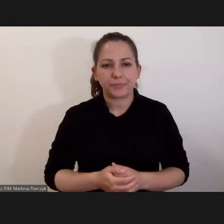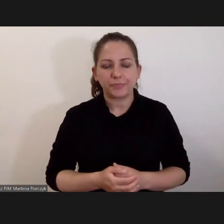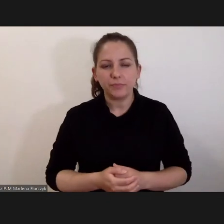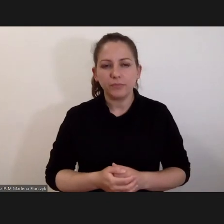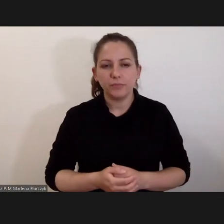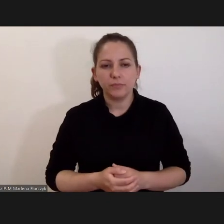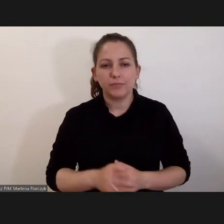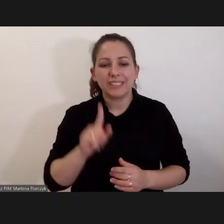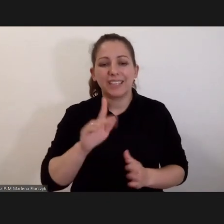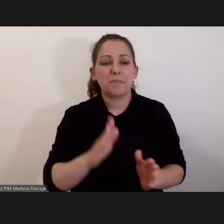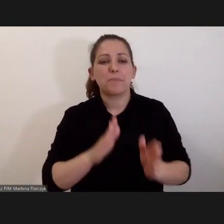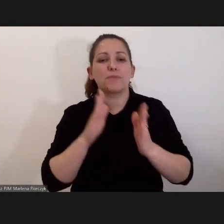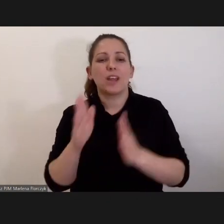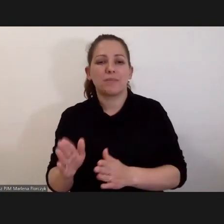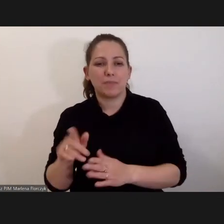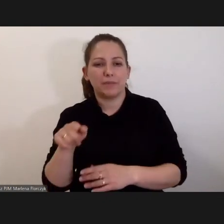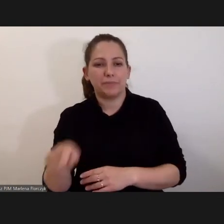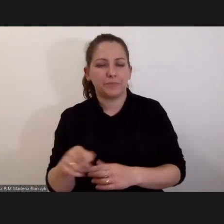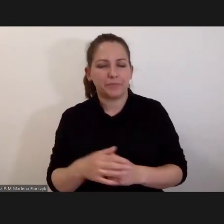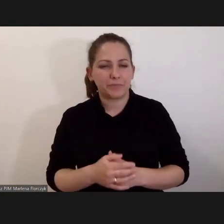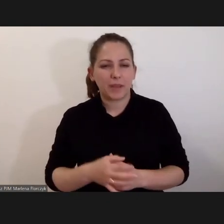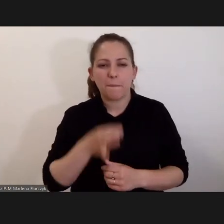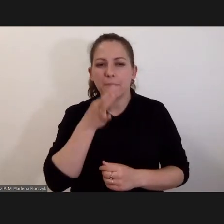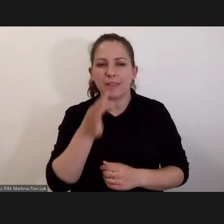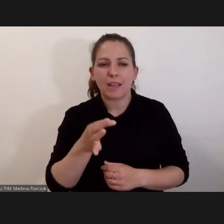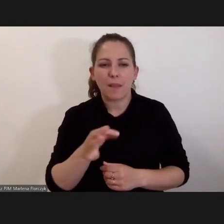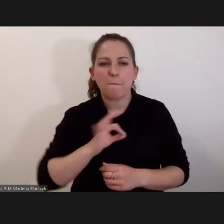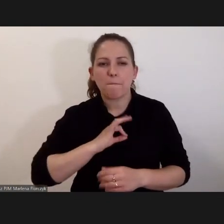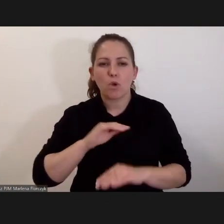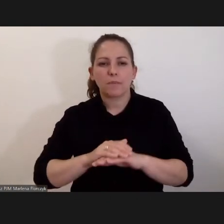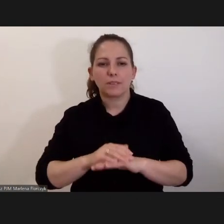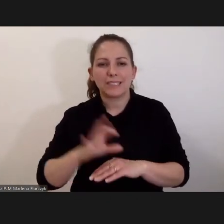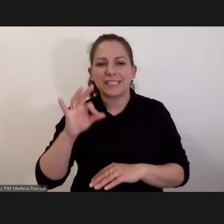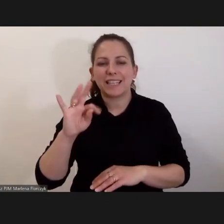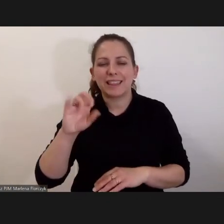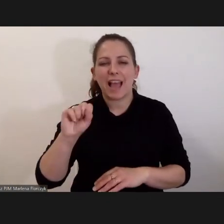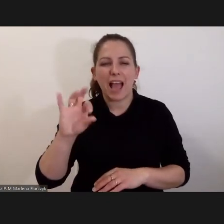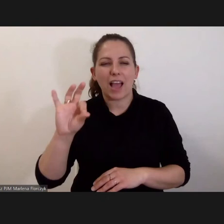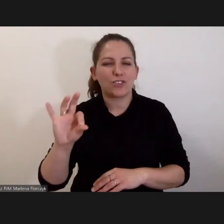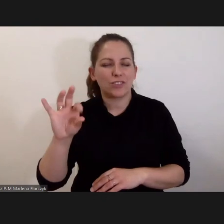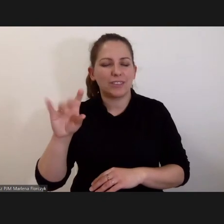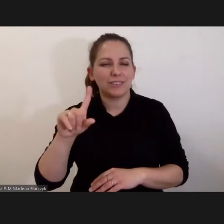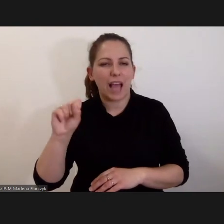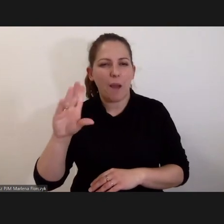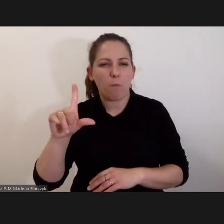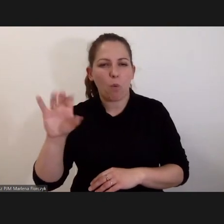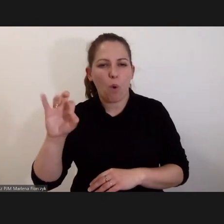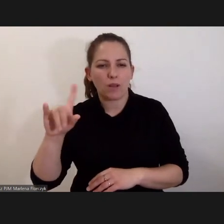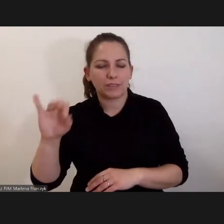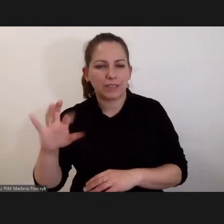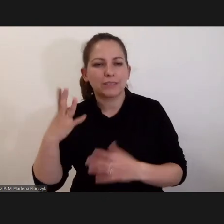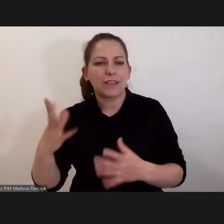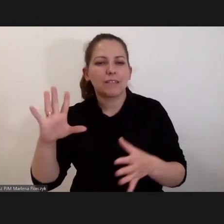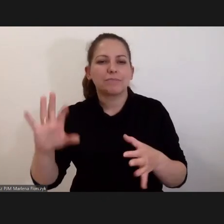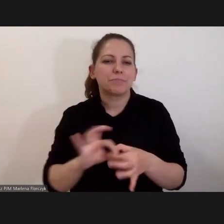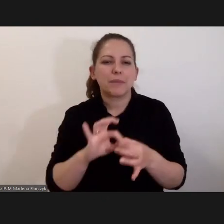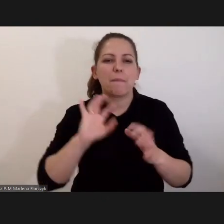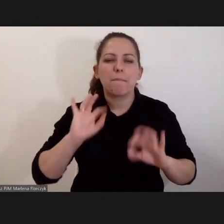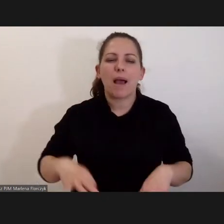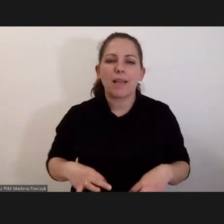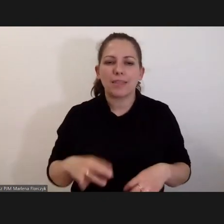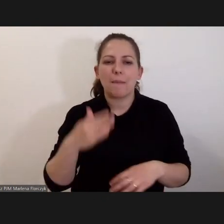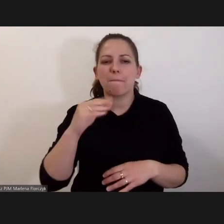Zanim przejdę do niesłychanie interesującego pytania mojego przyjaciela Staszka Zawodzkiego, to jeszcze chciałbym stosunkować się do kwestii poruszonej przez panią